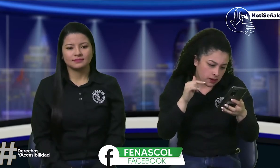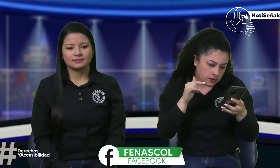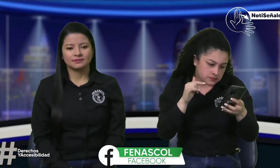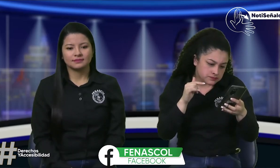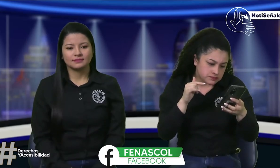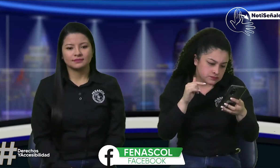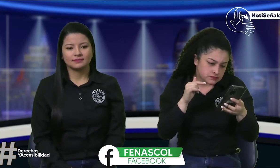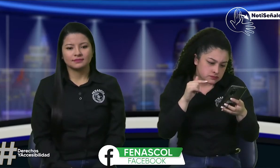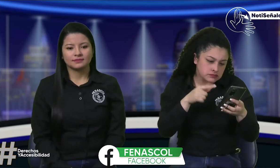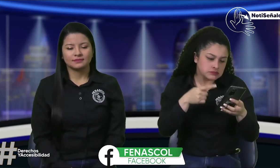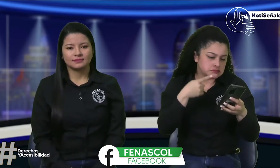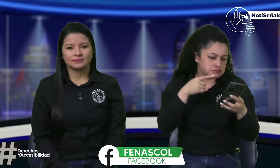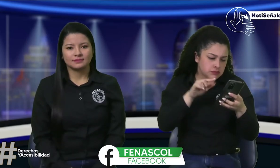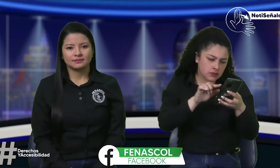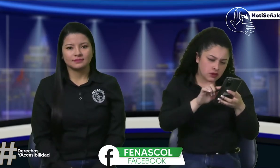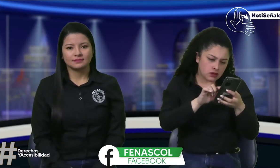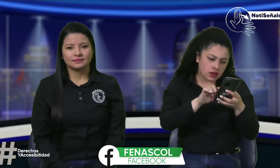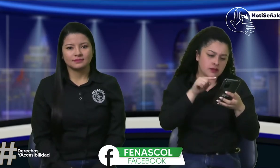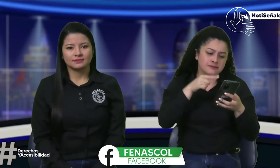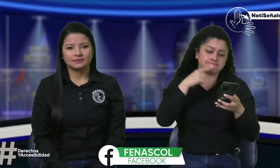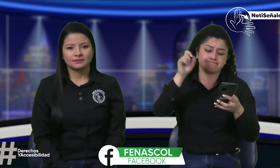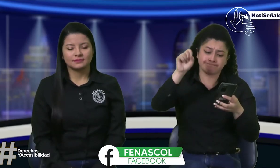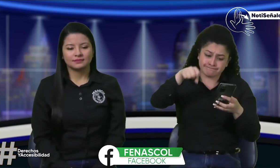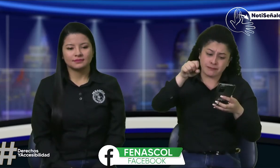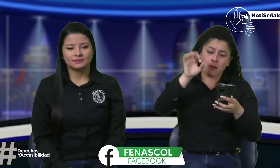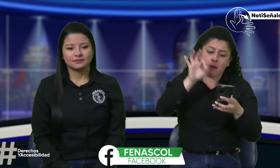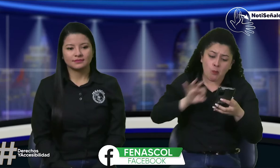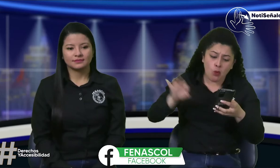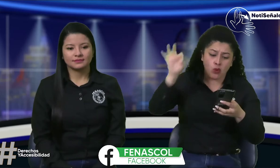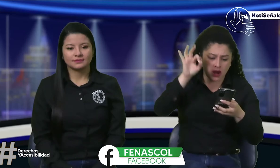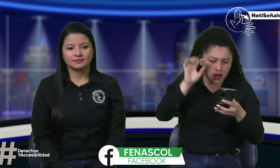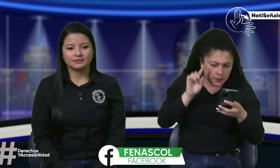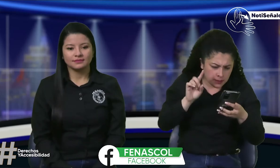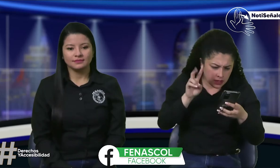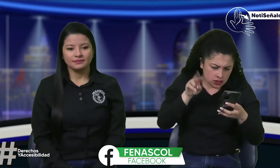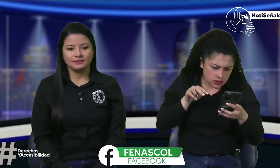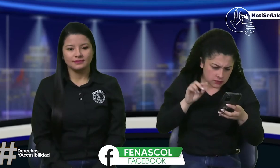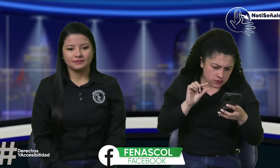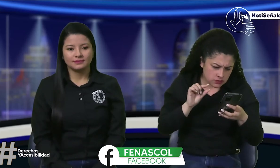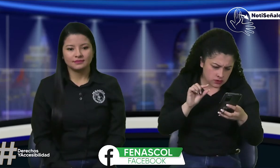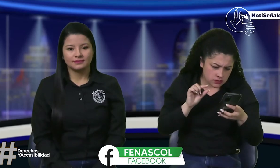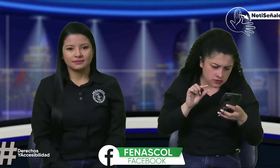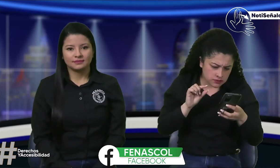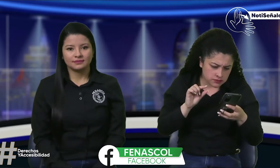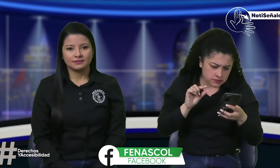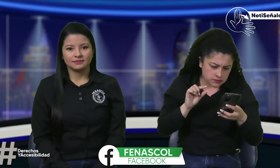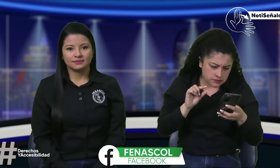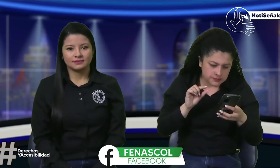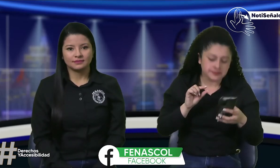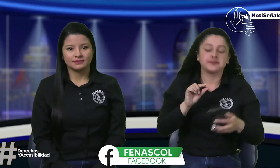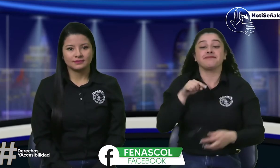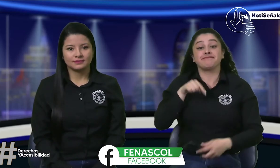dentro de los comentarios además dicen claro es importante un segundo por favor